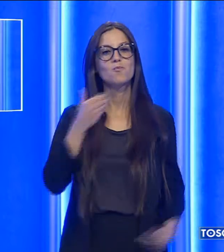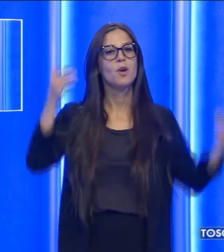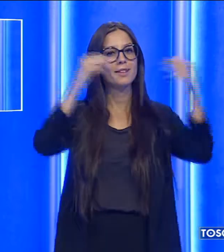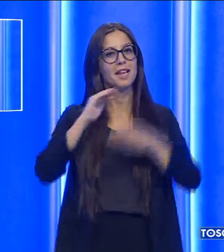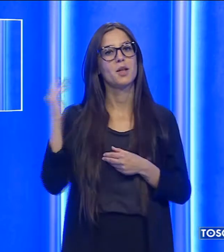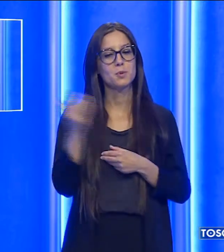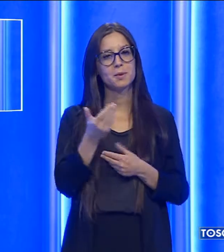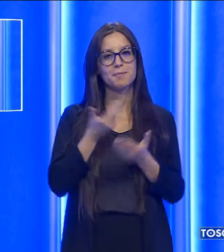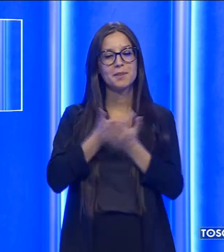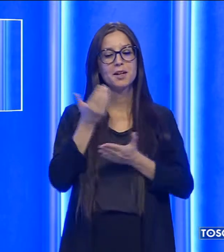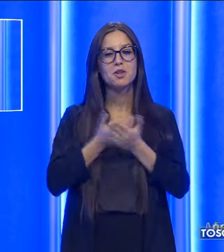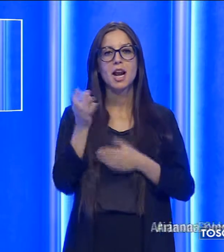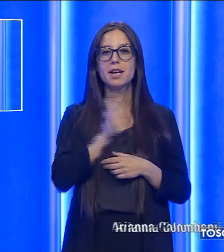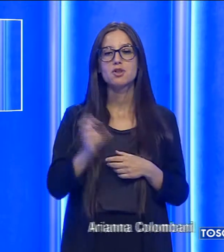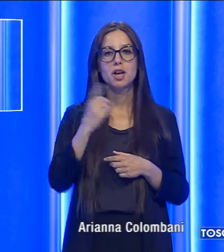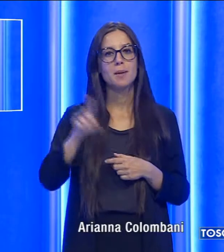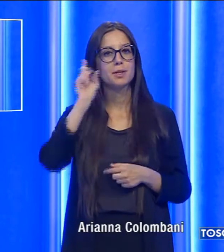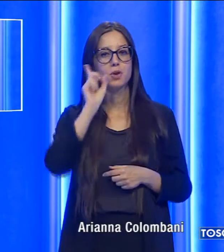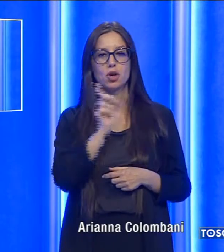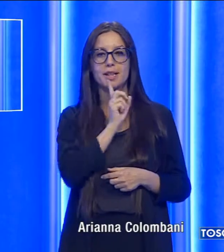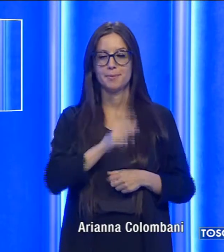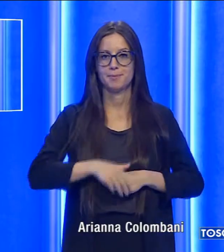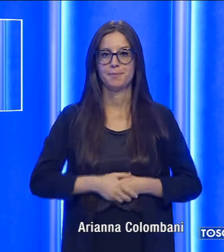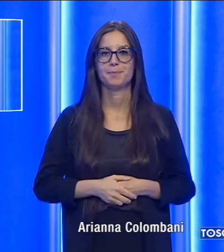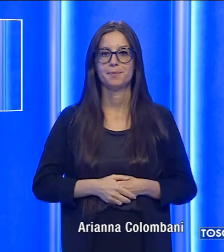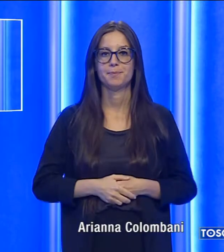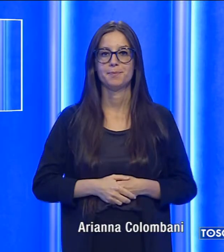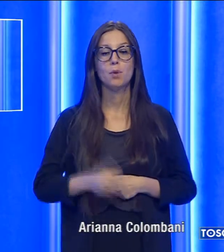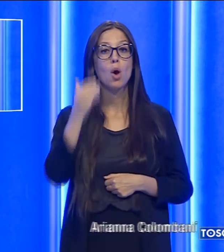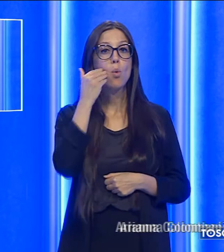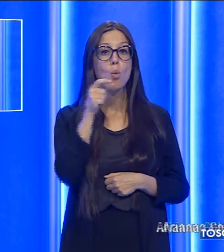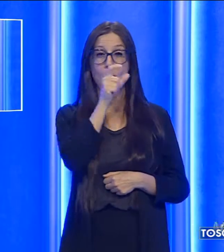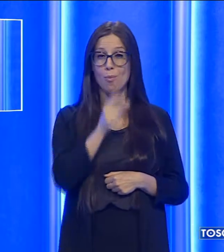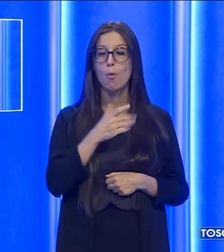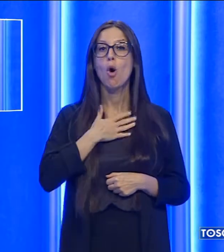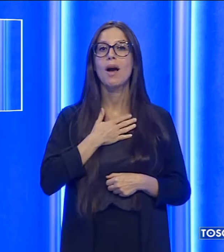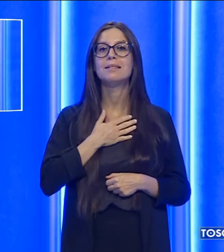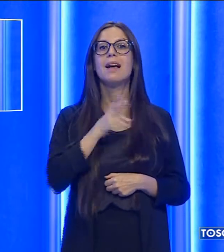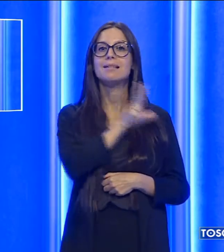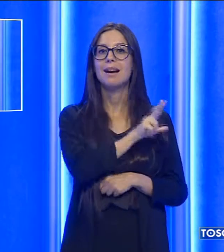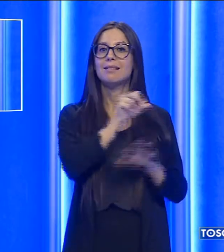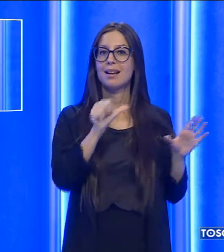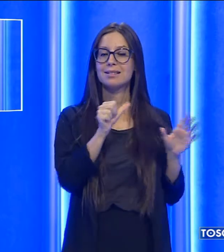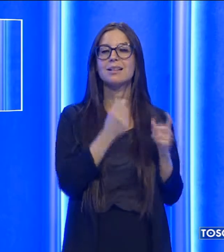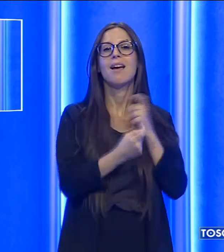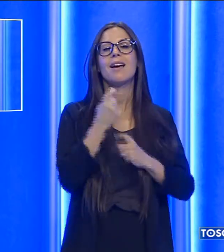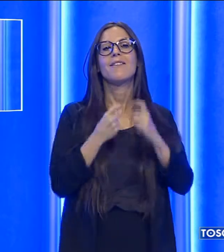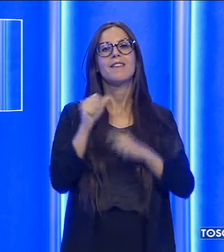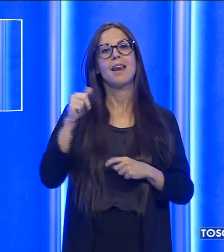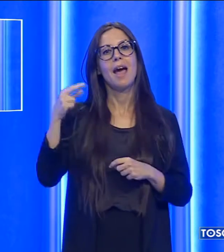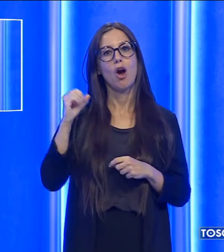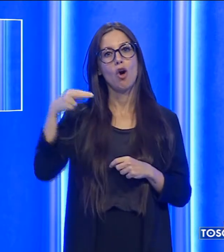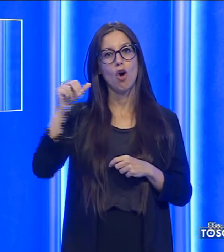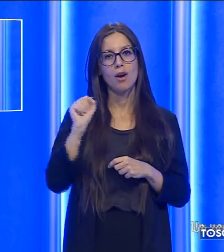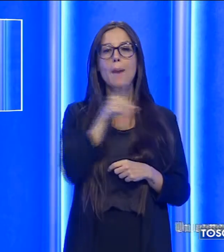Ciao a tutti dalla Tg regionale per sordi, un uomo di 36 anni di Fabriano, provincia di Ancona,